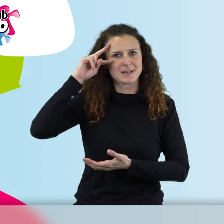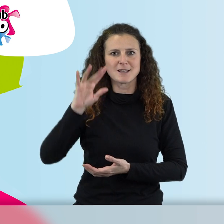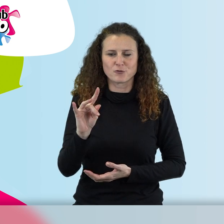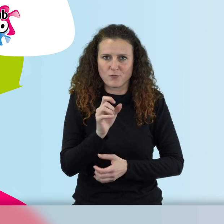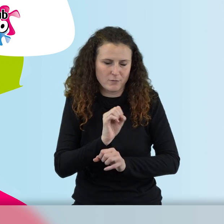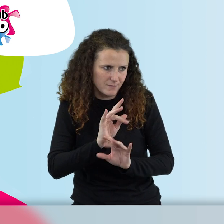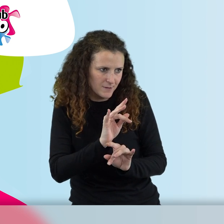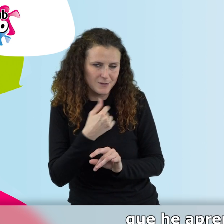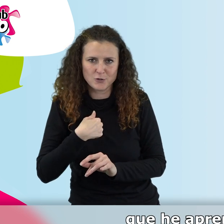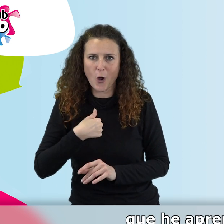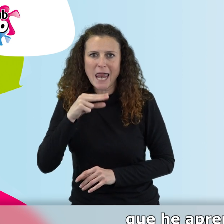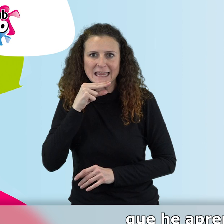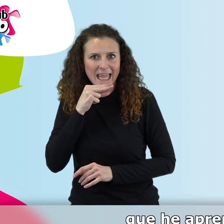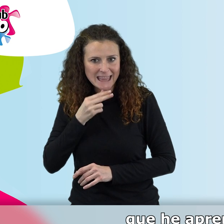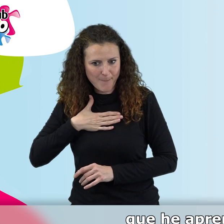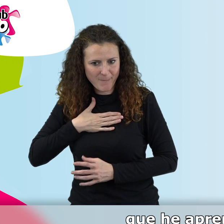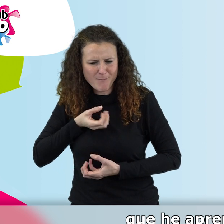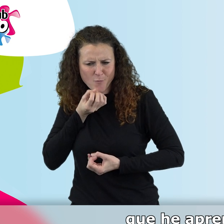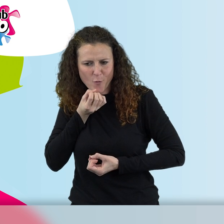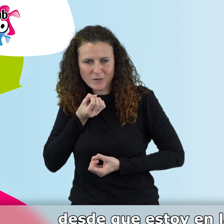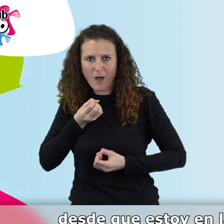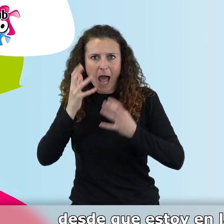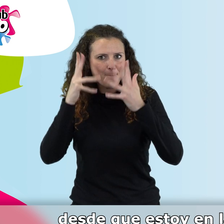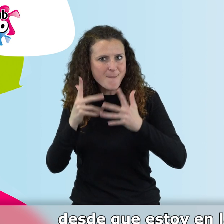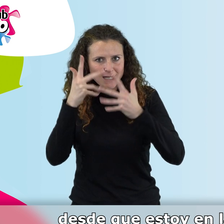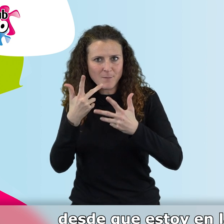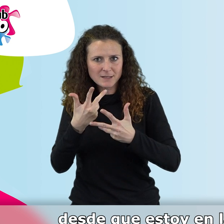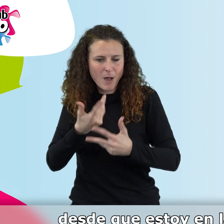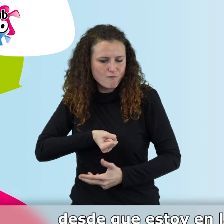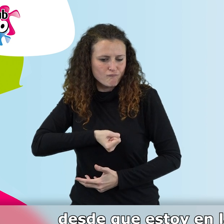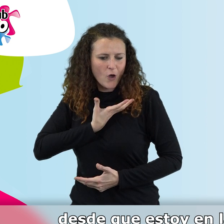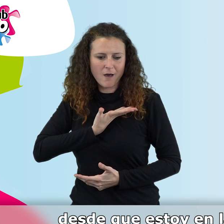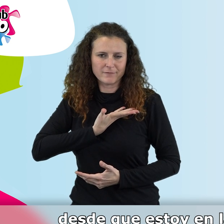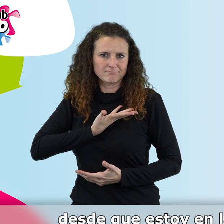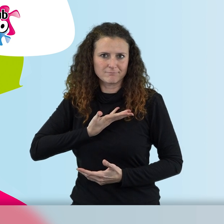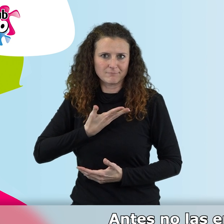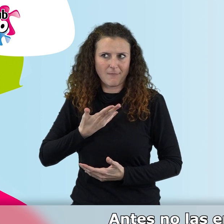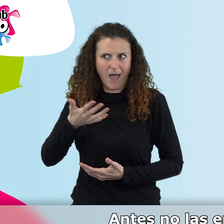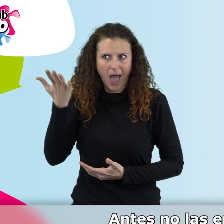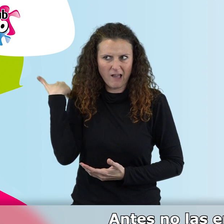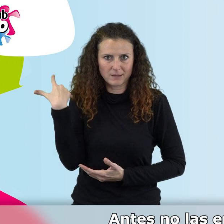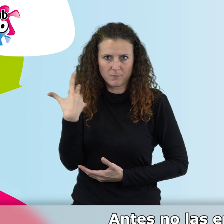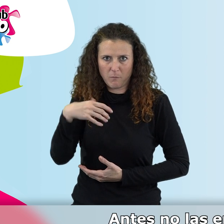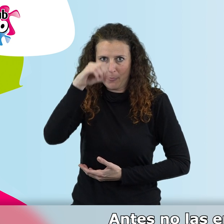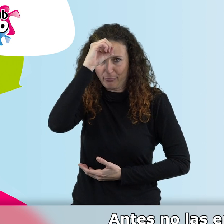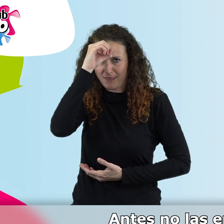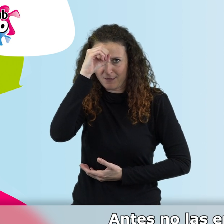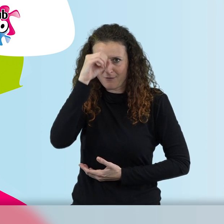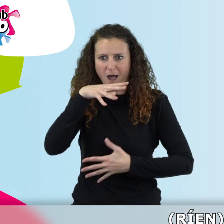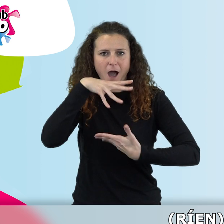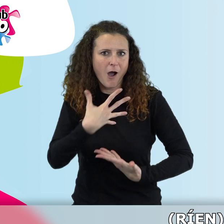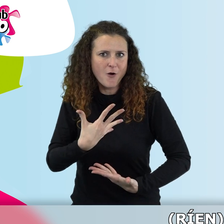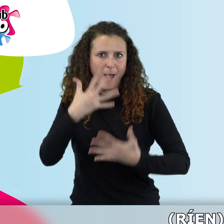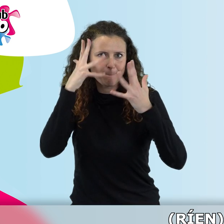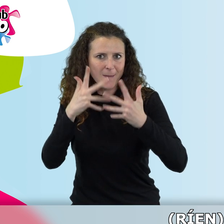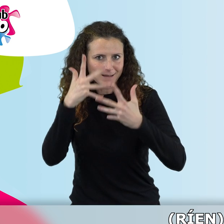brutal. Yo les digo a mis nietas que he aprendido a amar las matemáticas desde que estoy en la Universidad de la Experiencia. Antes no las entendía y me suspendían.